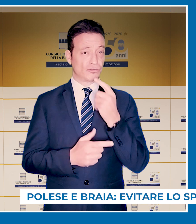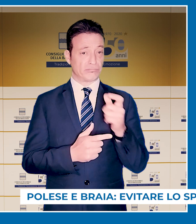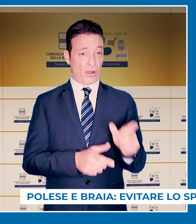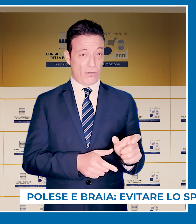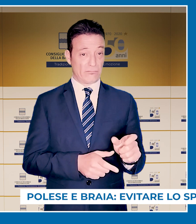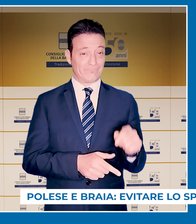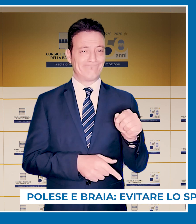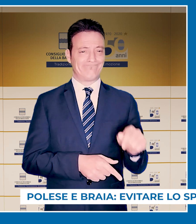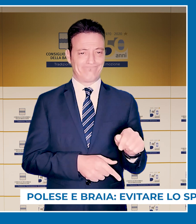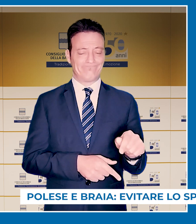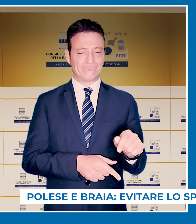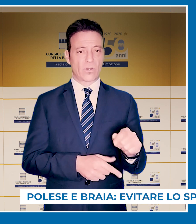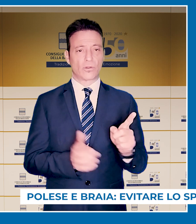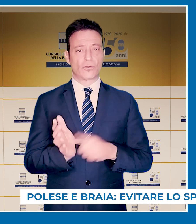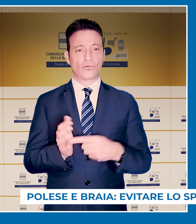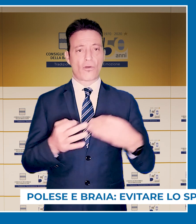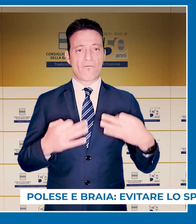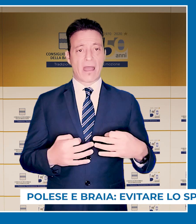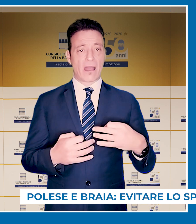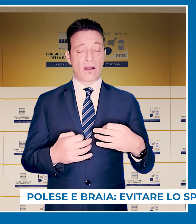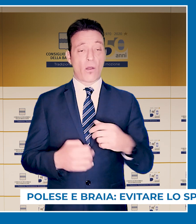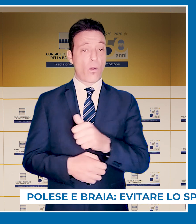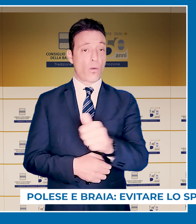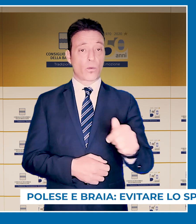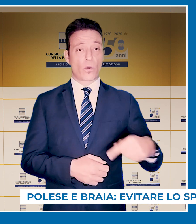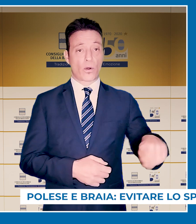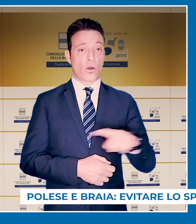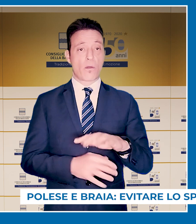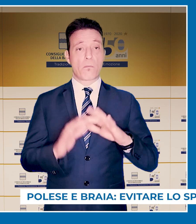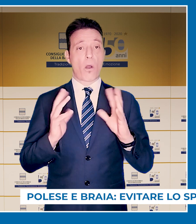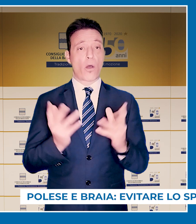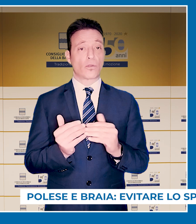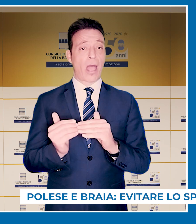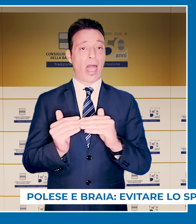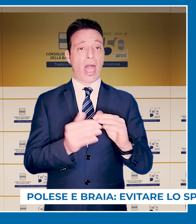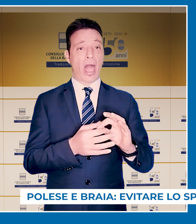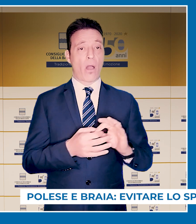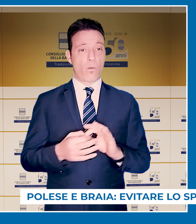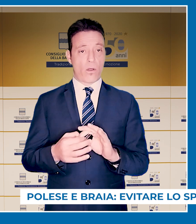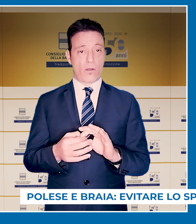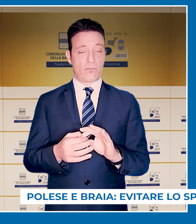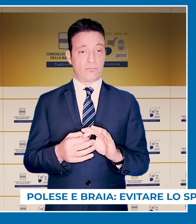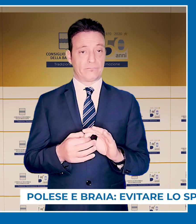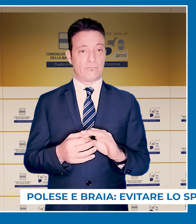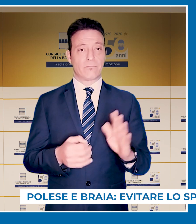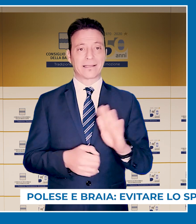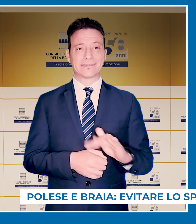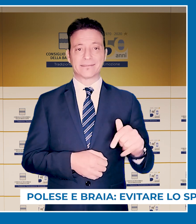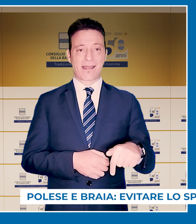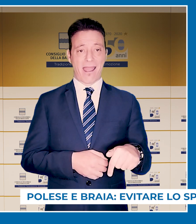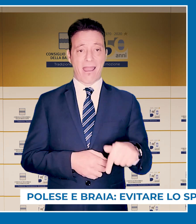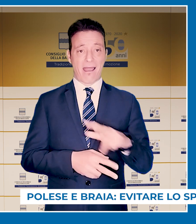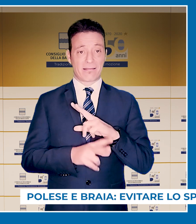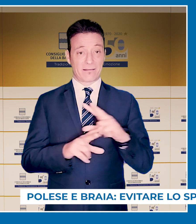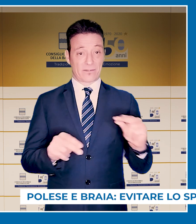affermato, è un dovere di ciascuno di noi per un mondo più sostenibile ed equo. In Basilicata,